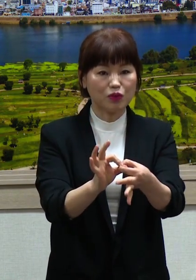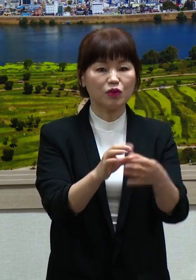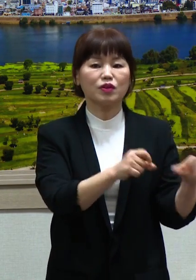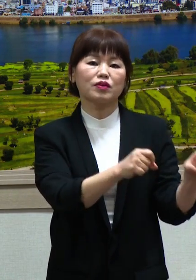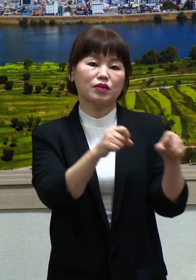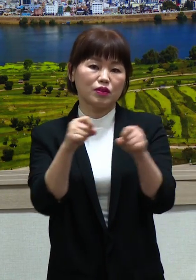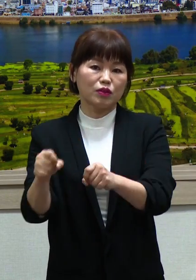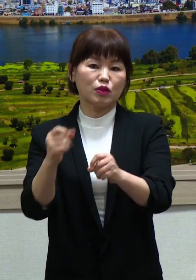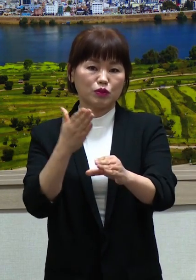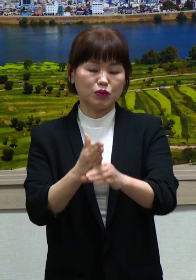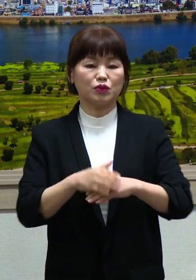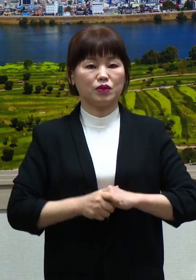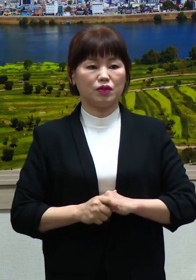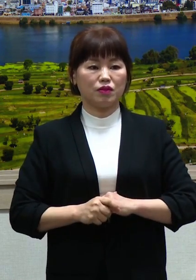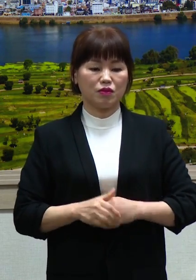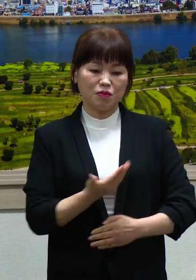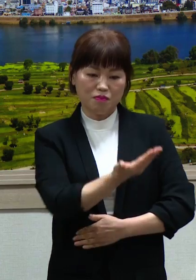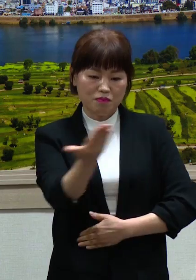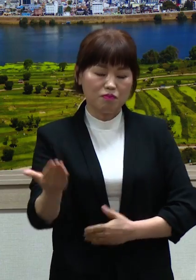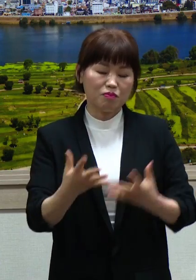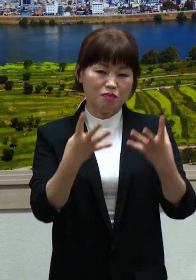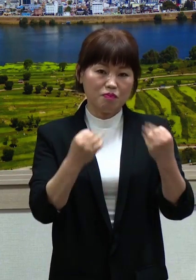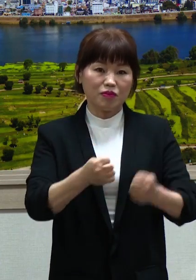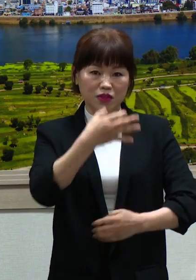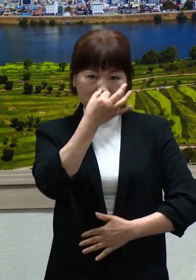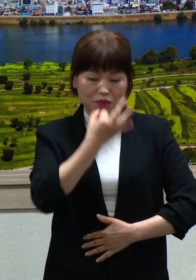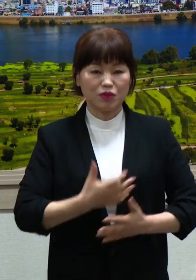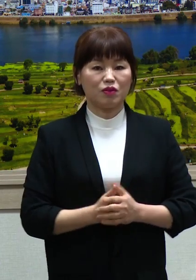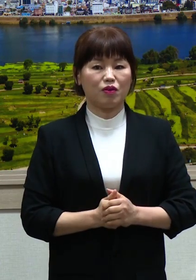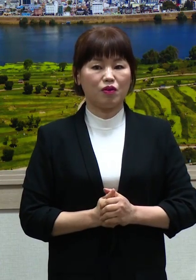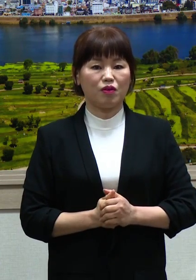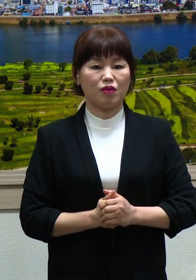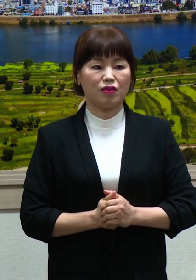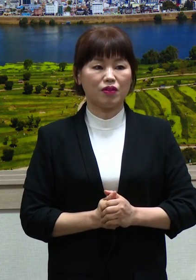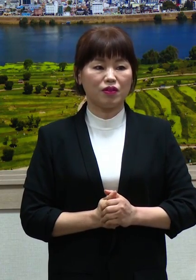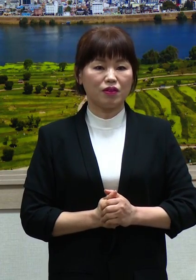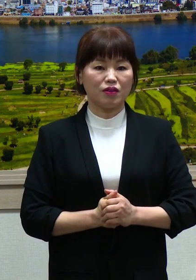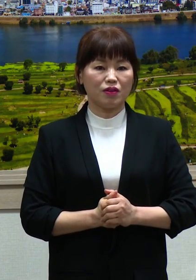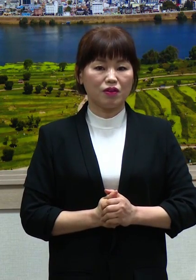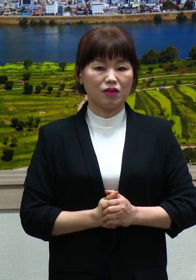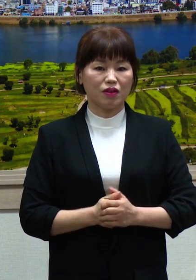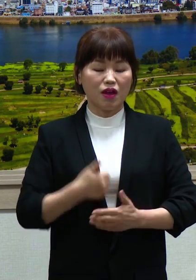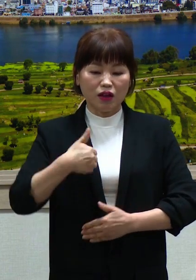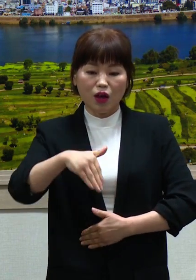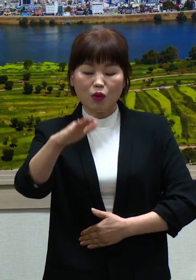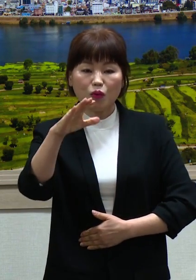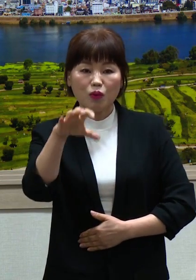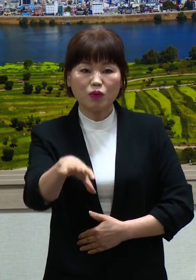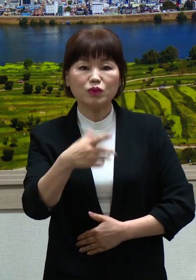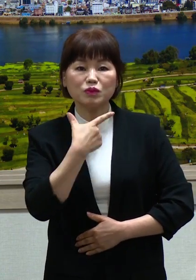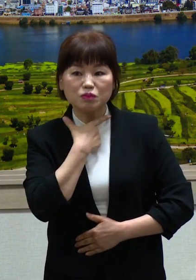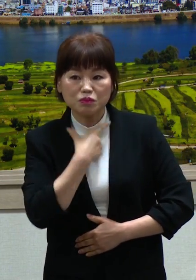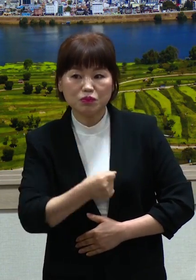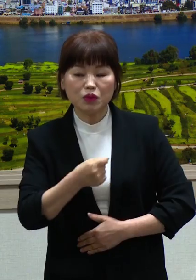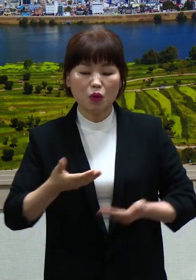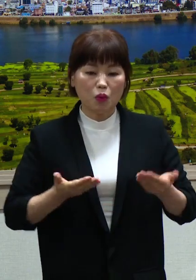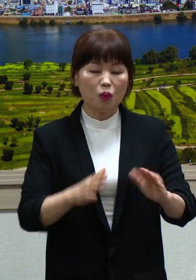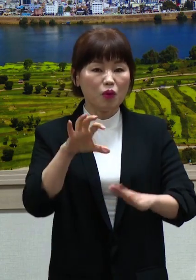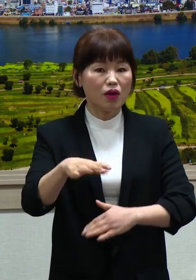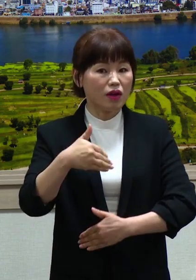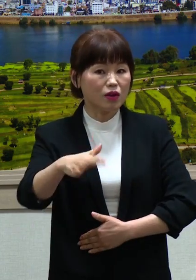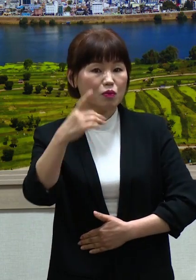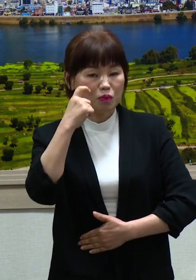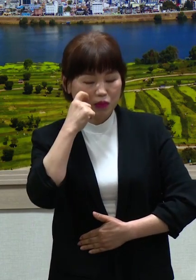힘들고 그리고 고향 보고 싶은 가족 형제들을 만나지 못해 서운하고 아쉽겠지만